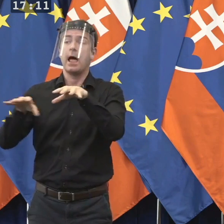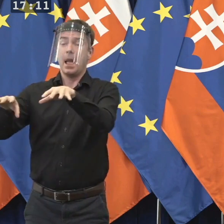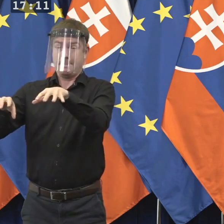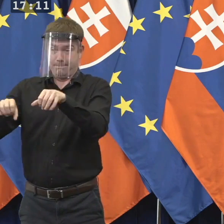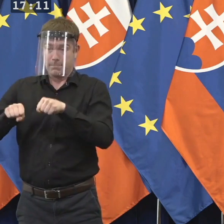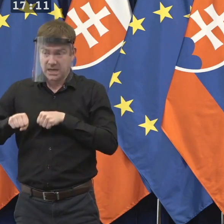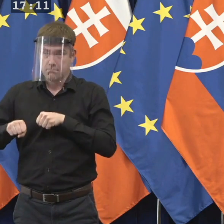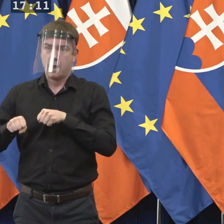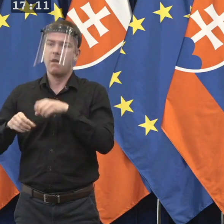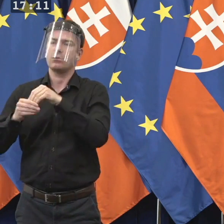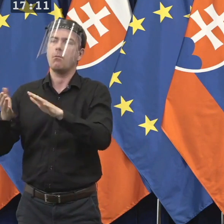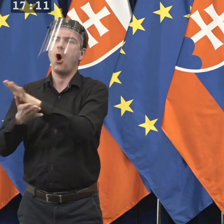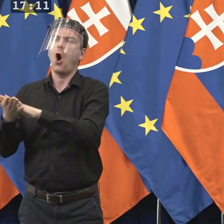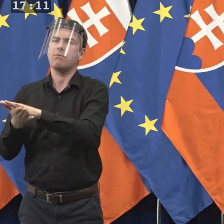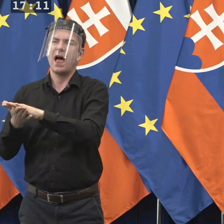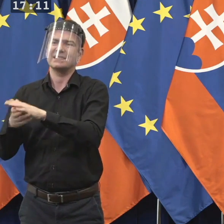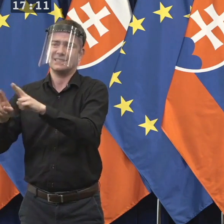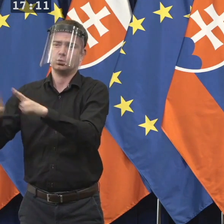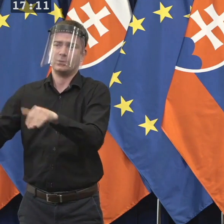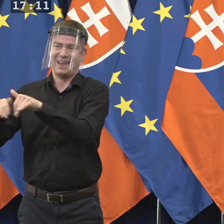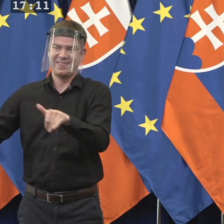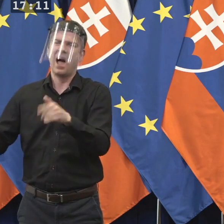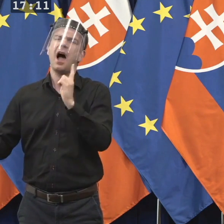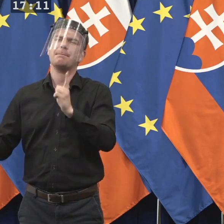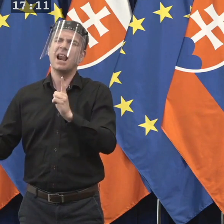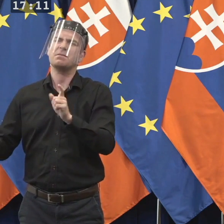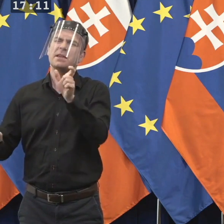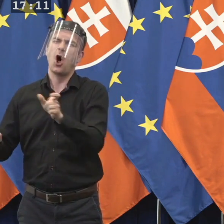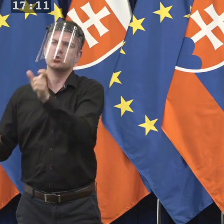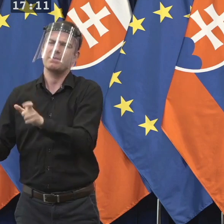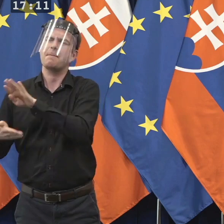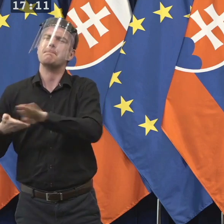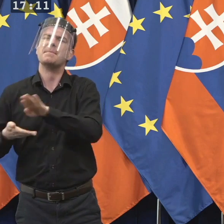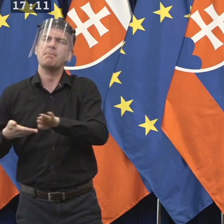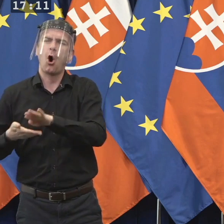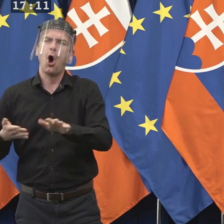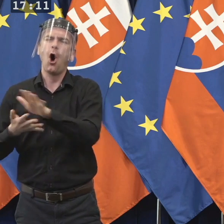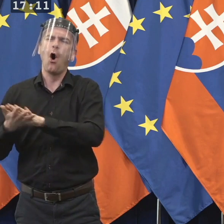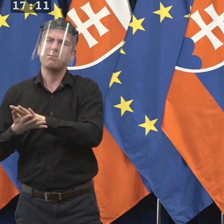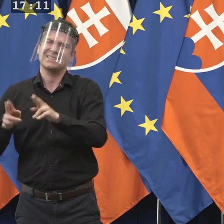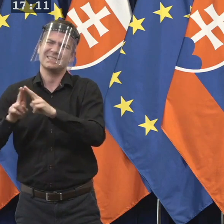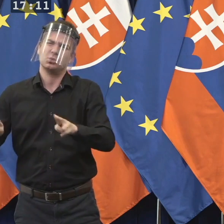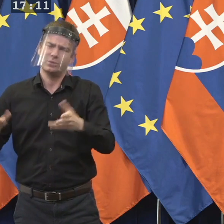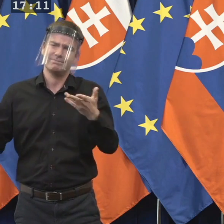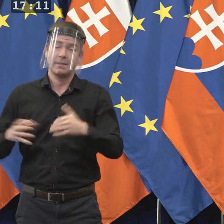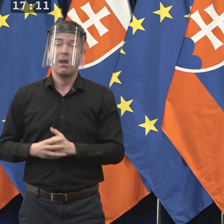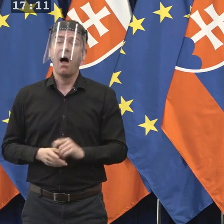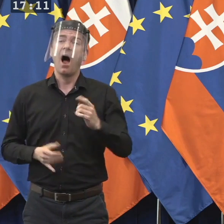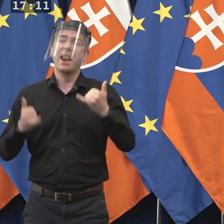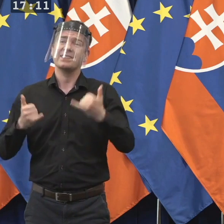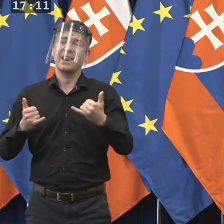súdníctva. Súčasný, ale právny stav je taký, že aj pani prezidentka z troch ľudí, ktorých nominovala,